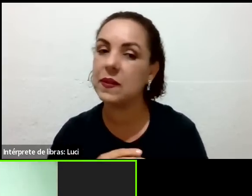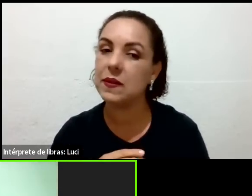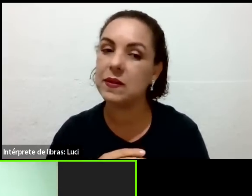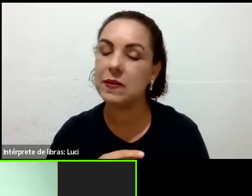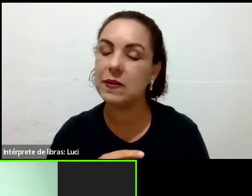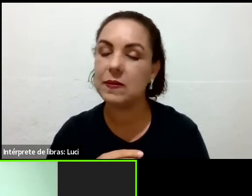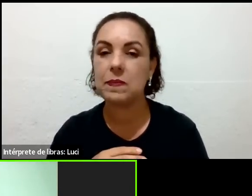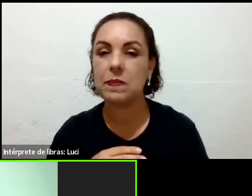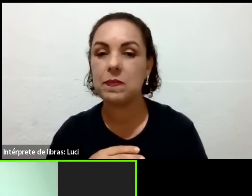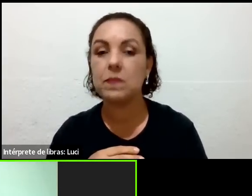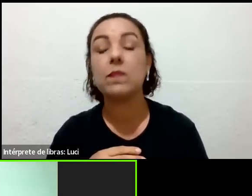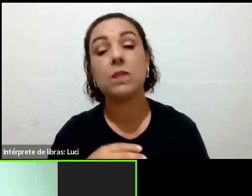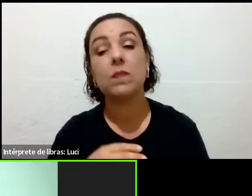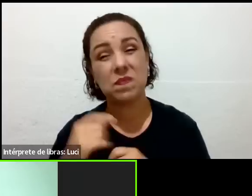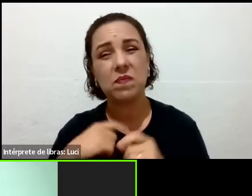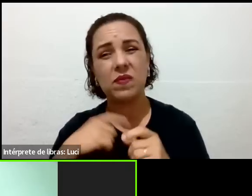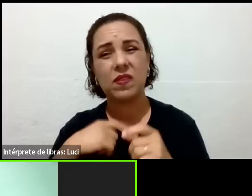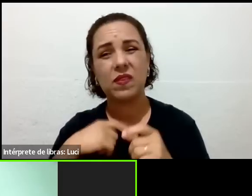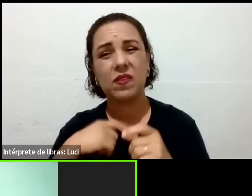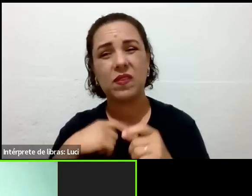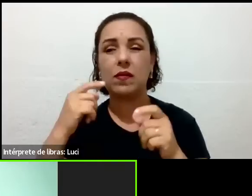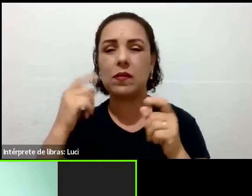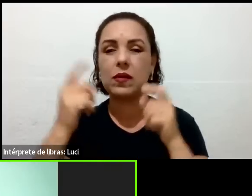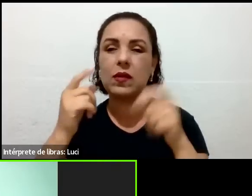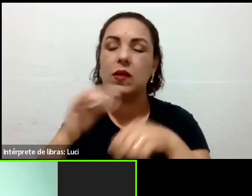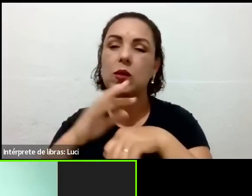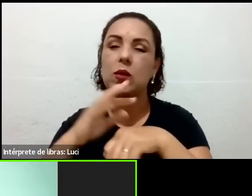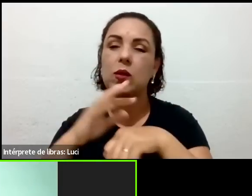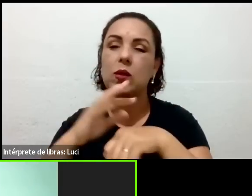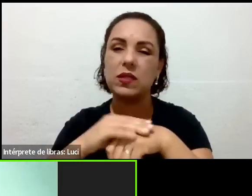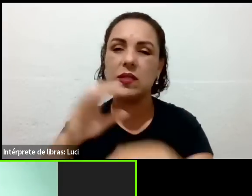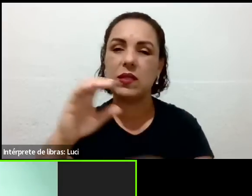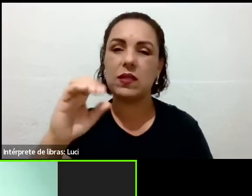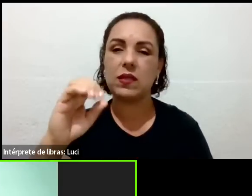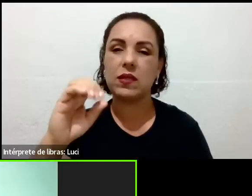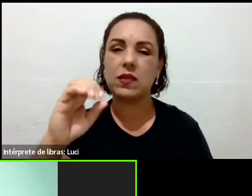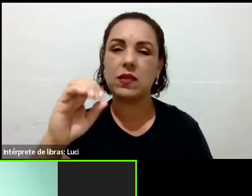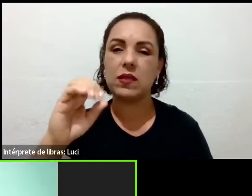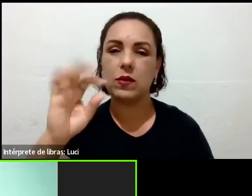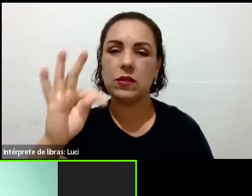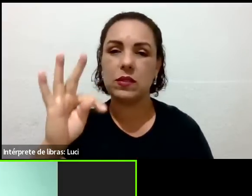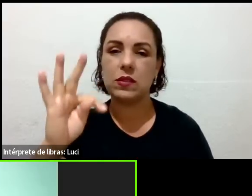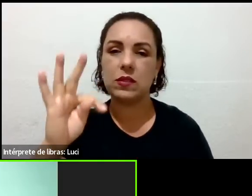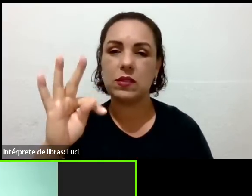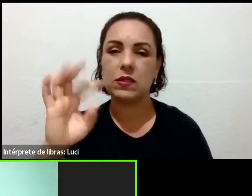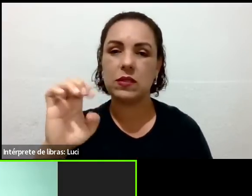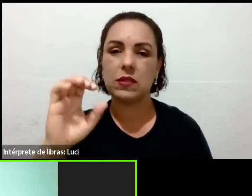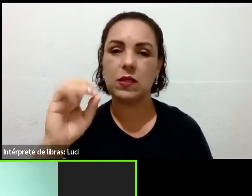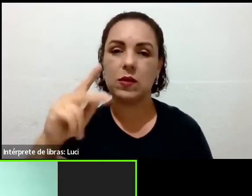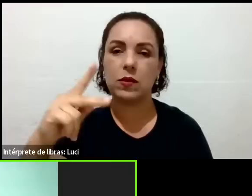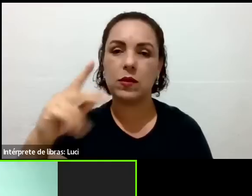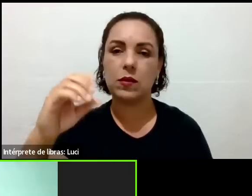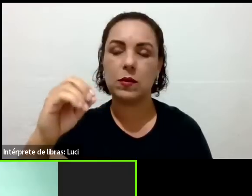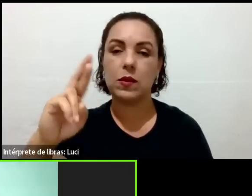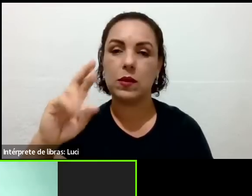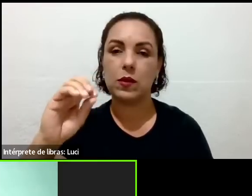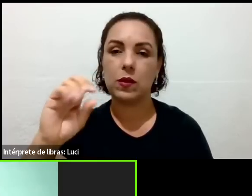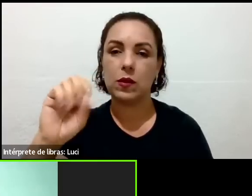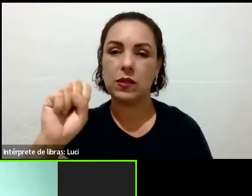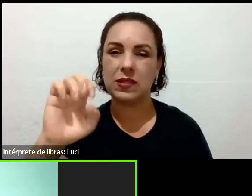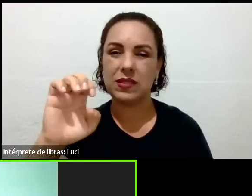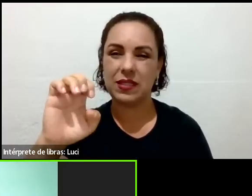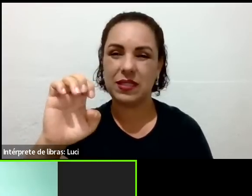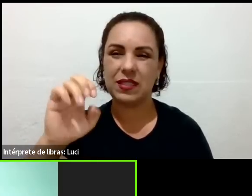osteoporose. Eu até fiz o comentário porque eu tô tentando no Zoom. Tava no YouTube, na televisão. E aí eu não tava